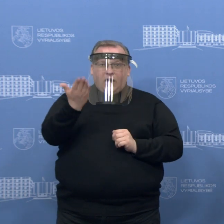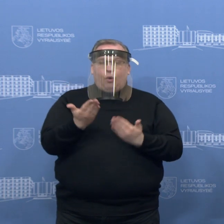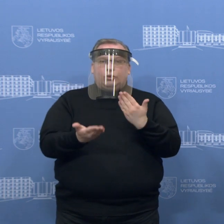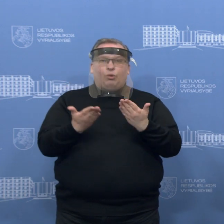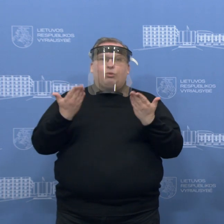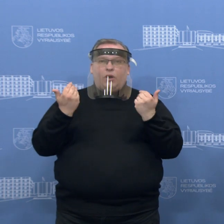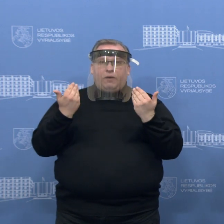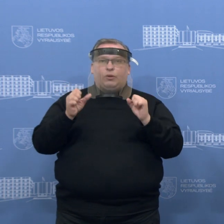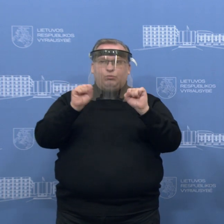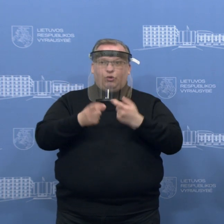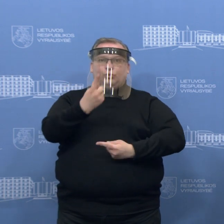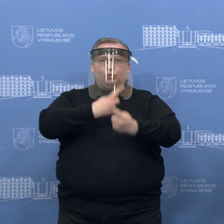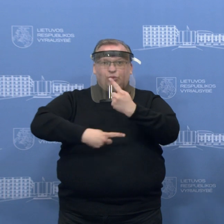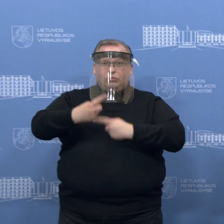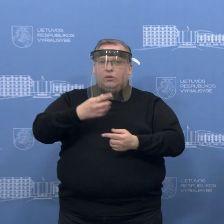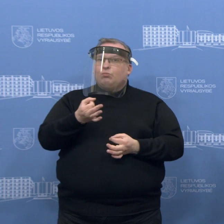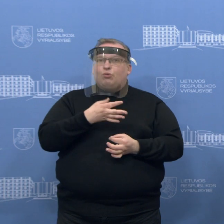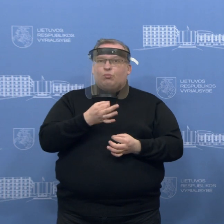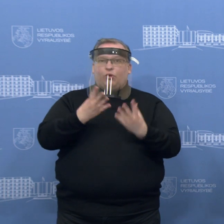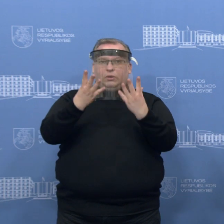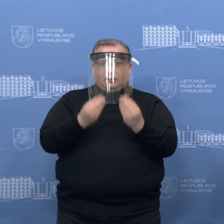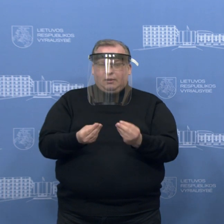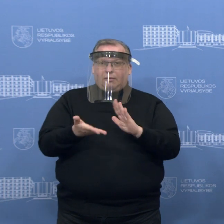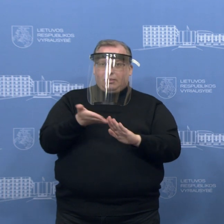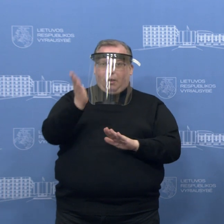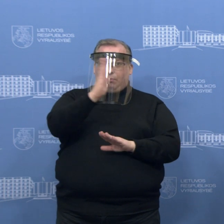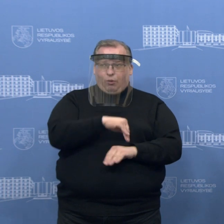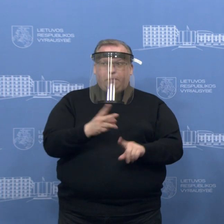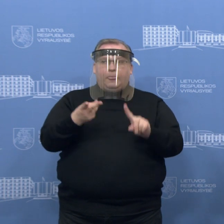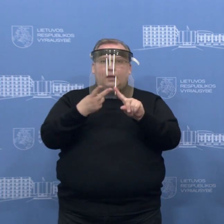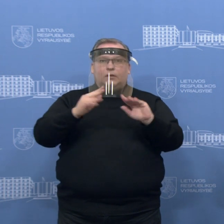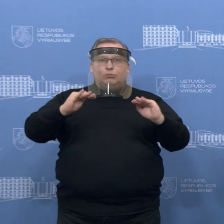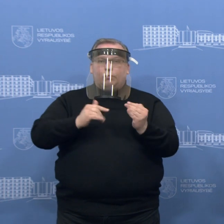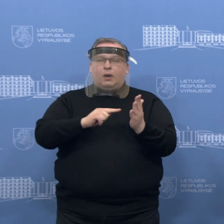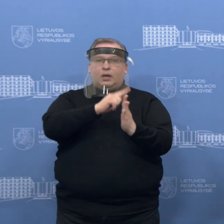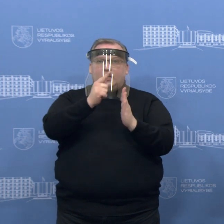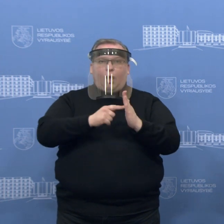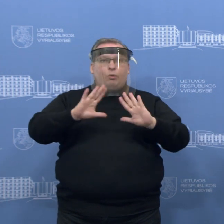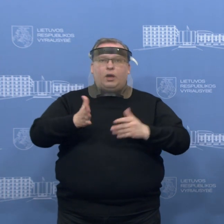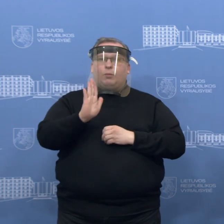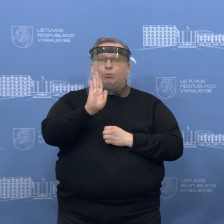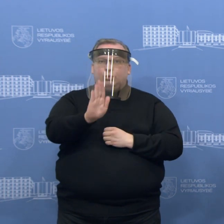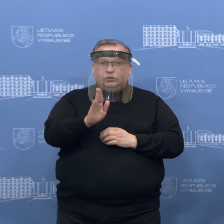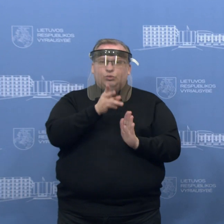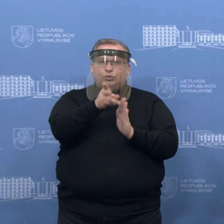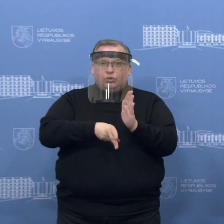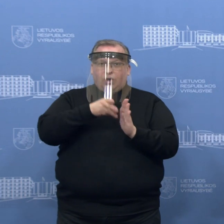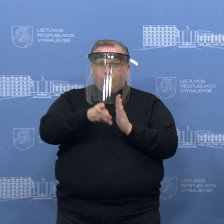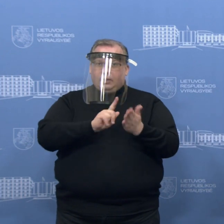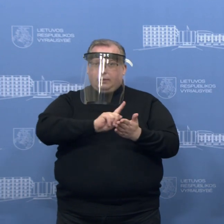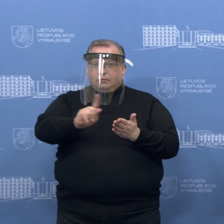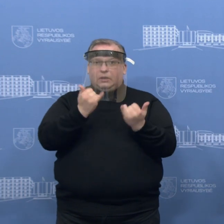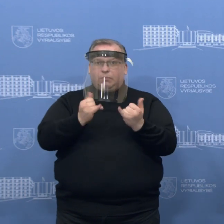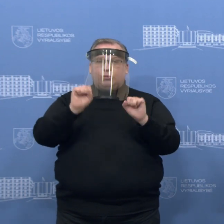lengvai galinti sugrįžti bet kurią dieną į savo gyvenamąją vietą. Ir antras trumpas klausimas, kaip bus su keleiviniais traukiniais. Dar ir